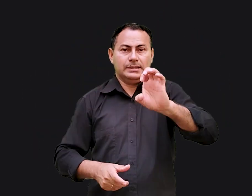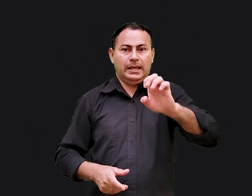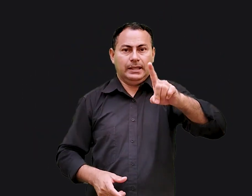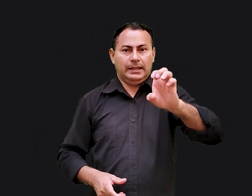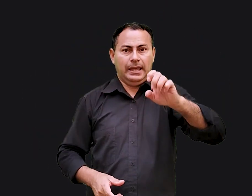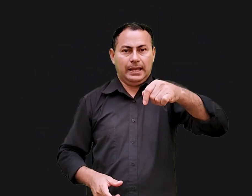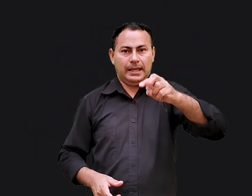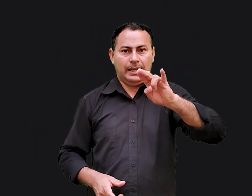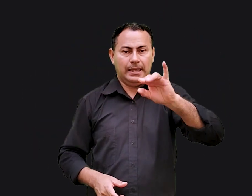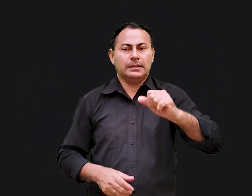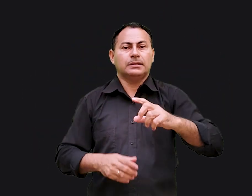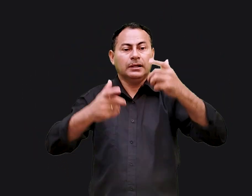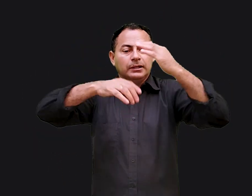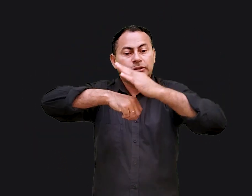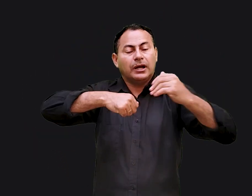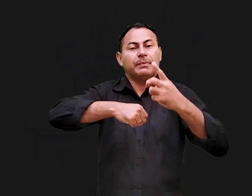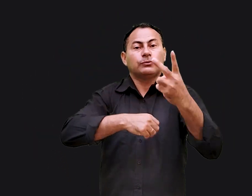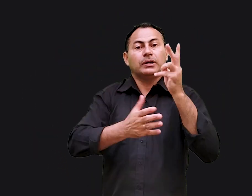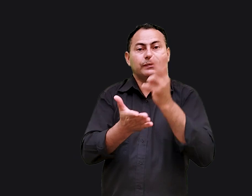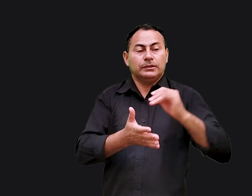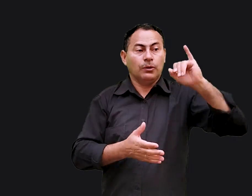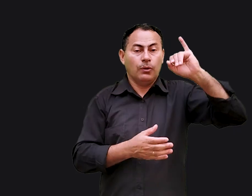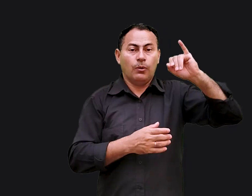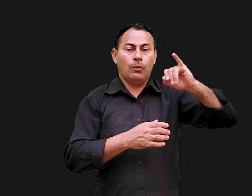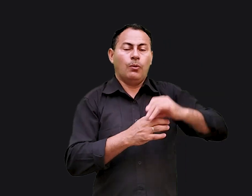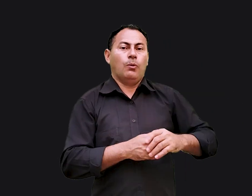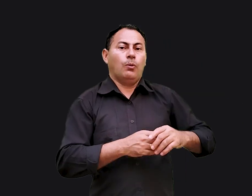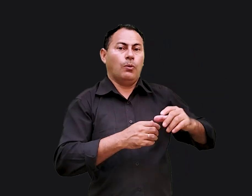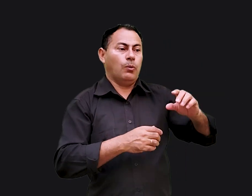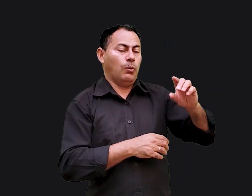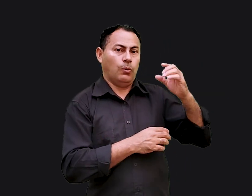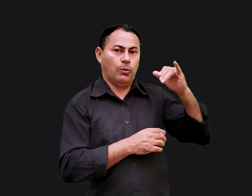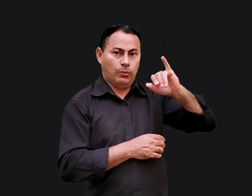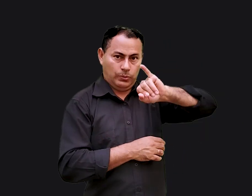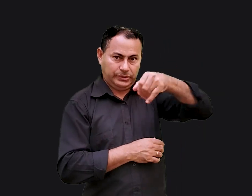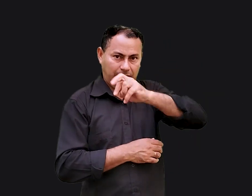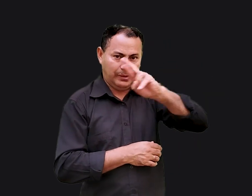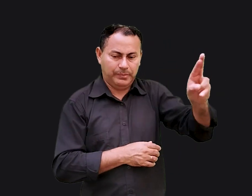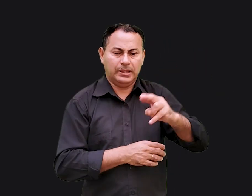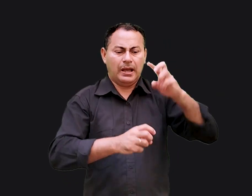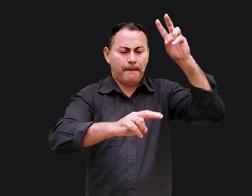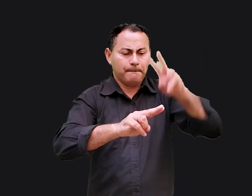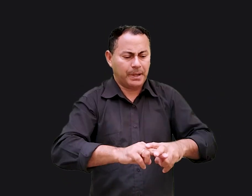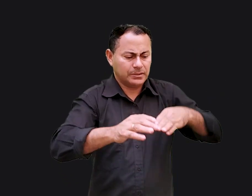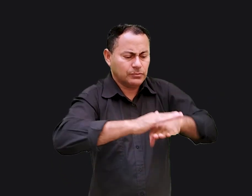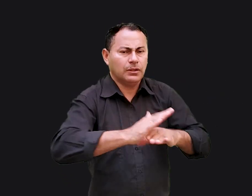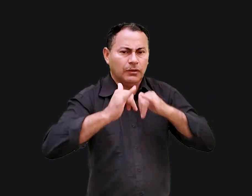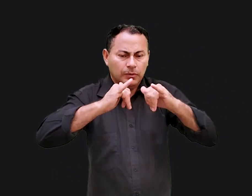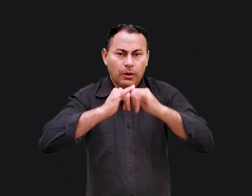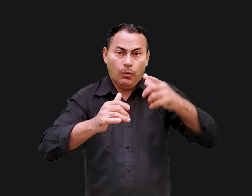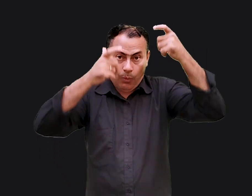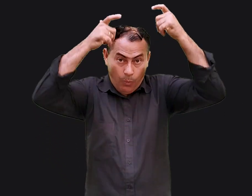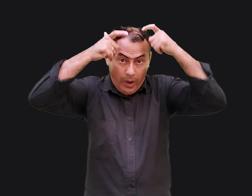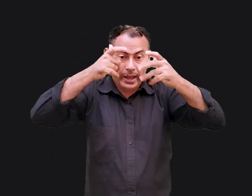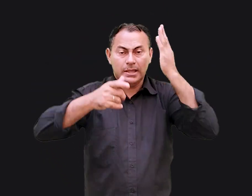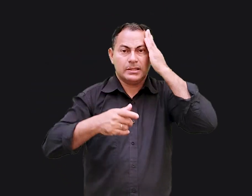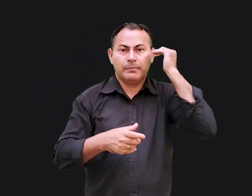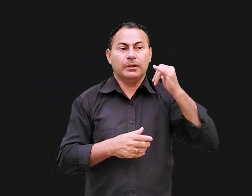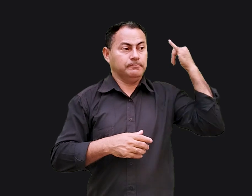manda chamar Jeremias duas vezes Jeremias estava preso em uma cisterna por causa de tudo que tinha pregado o rei sabia que